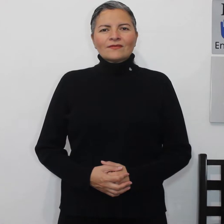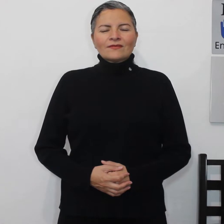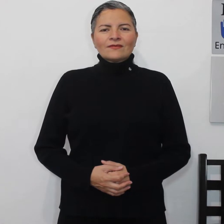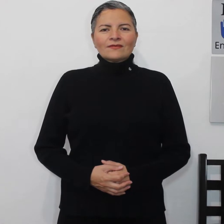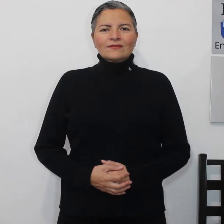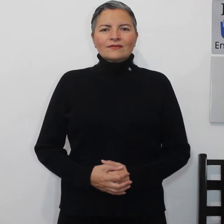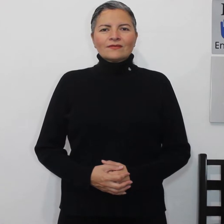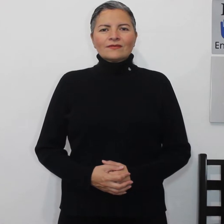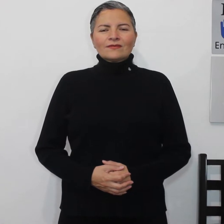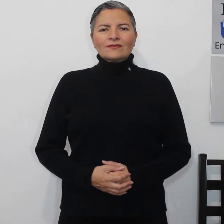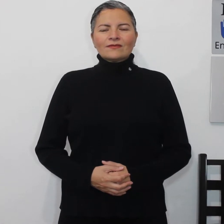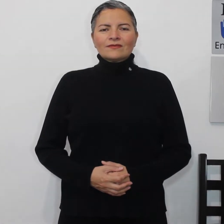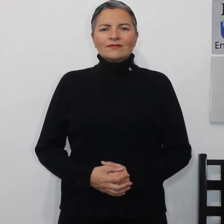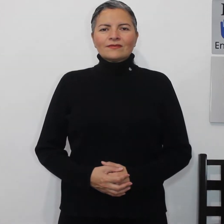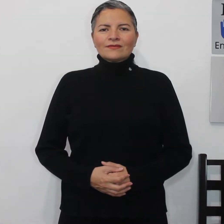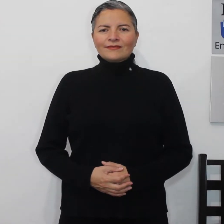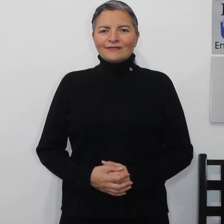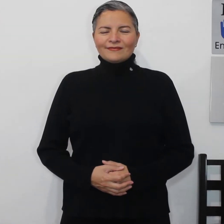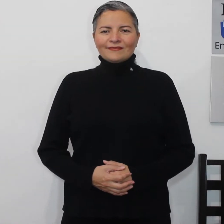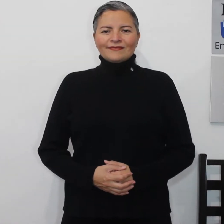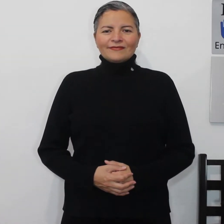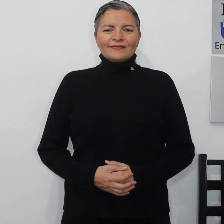¿Qué vocabulario 4 nivel intermedio?